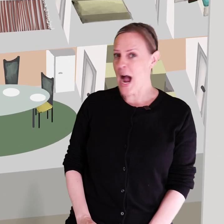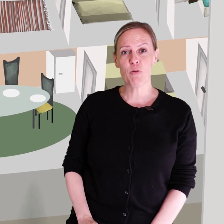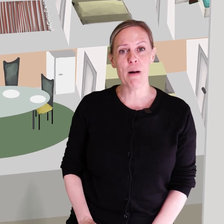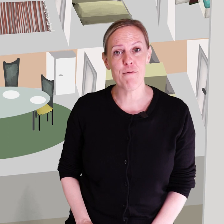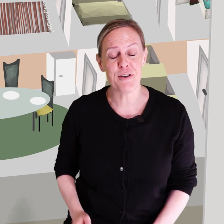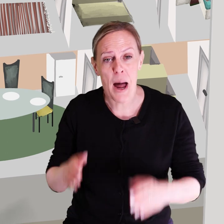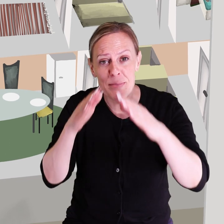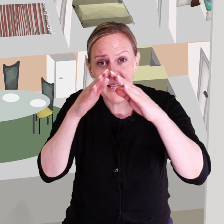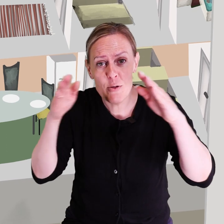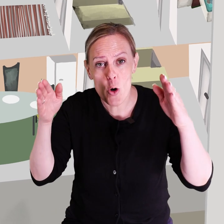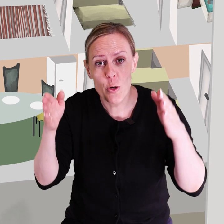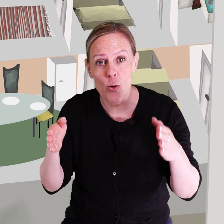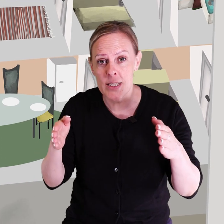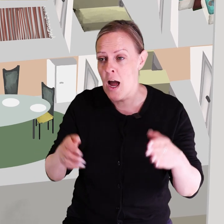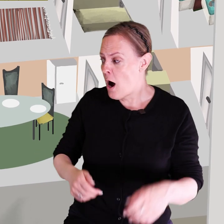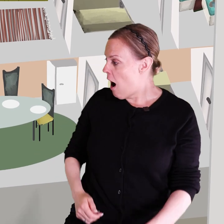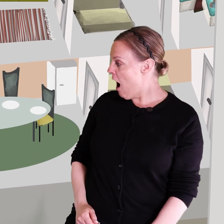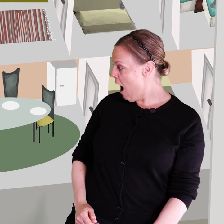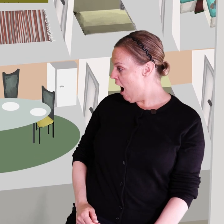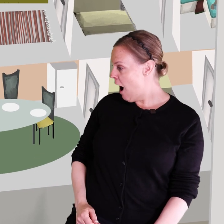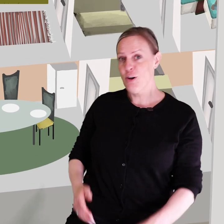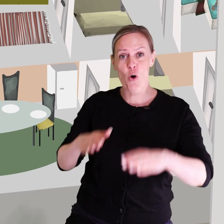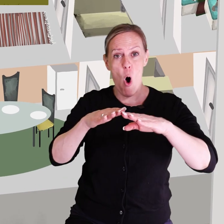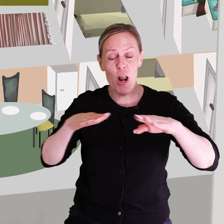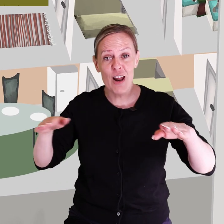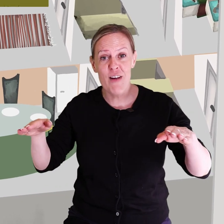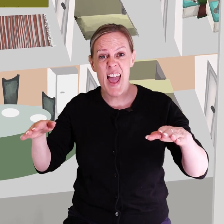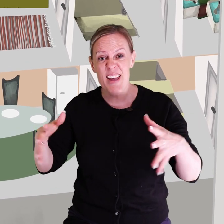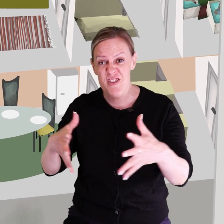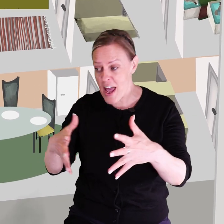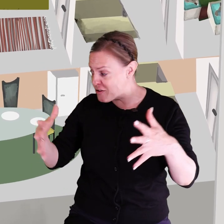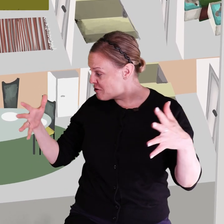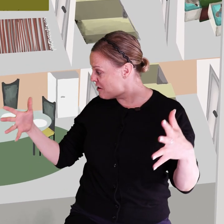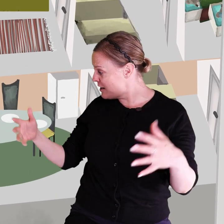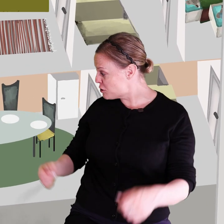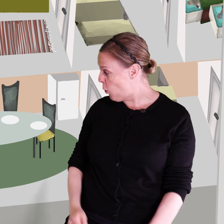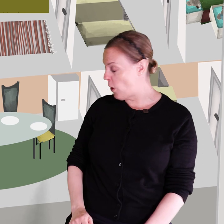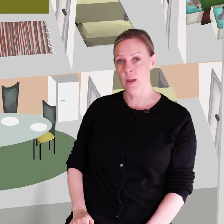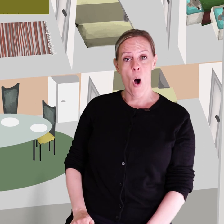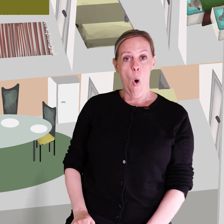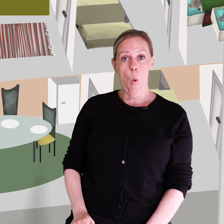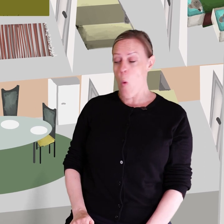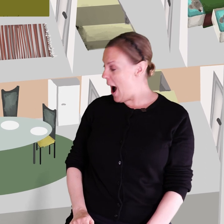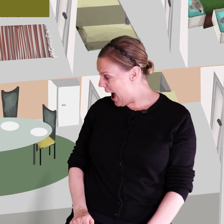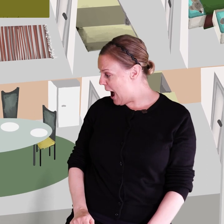när han kommer fram till dockhuset. Åh, golvet är jättestort. Wow!